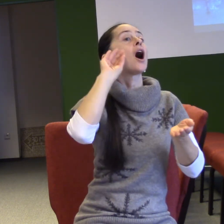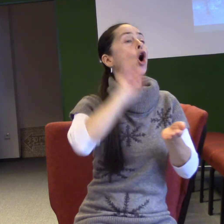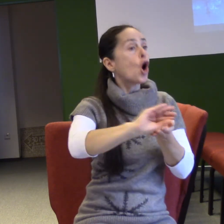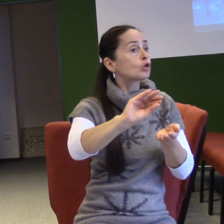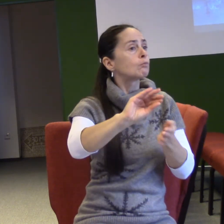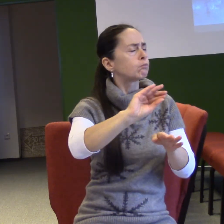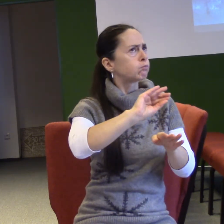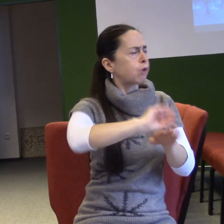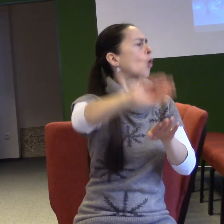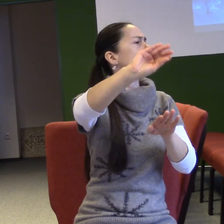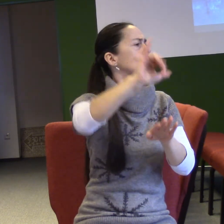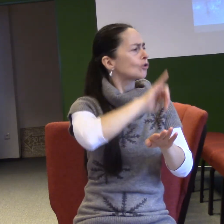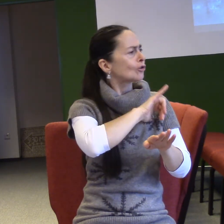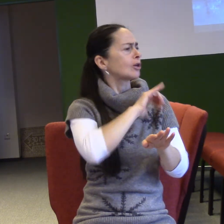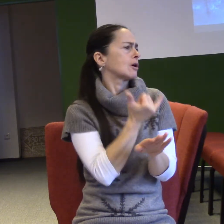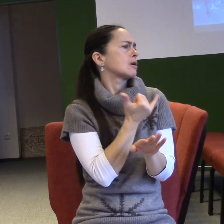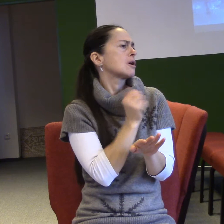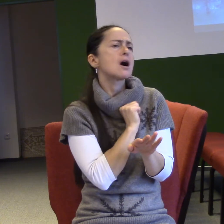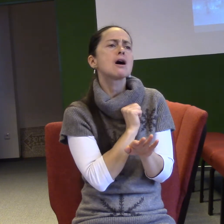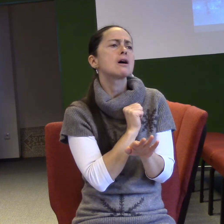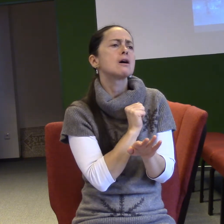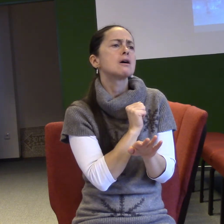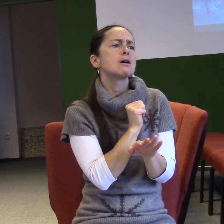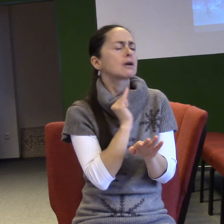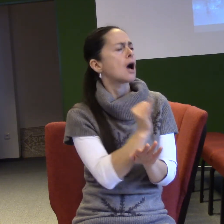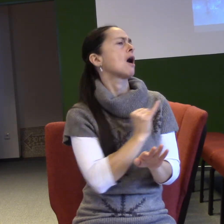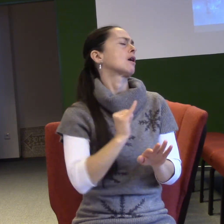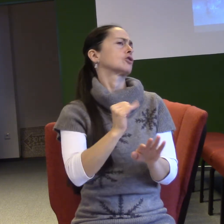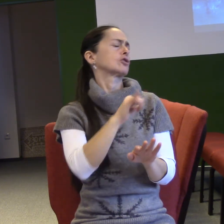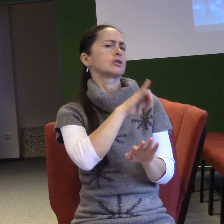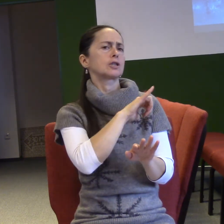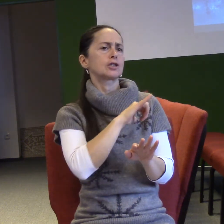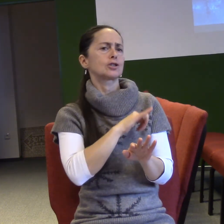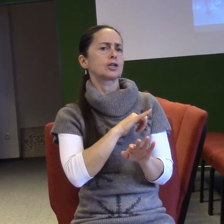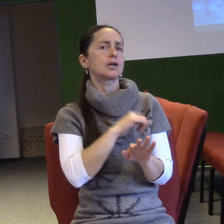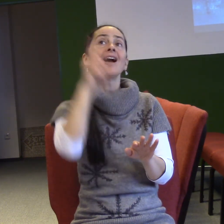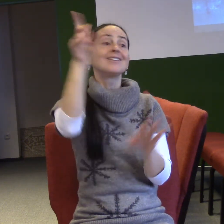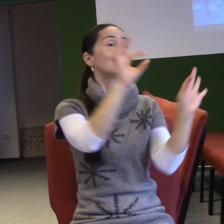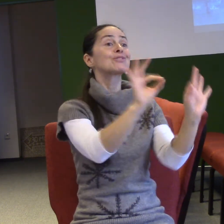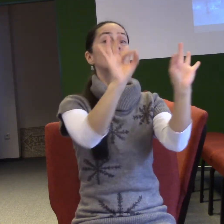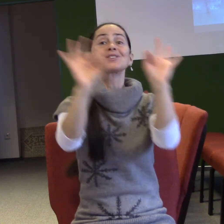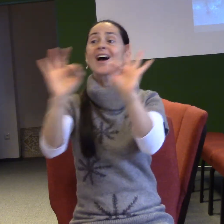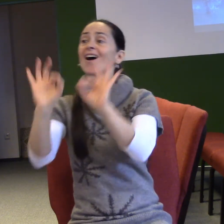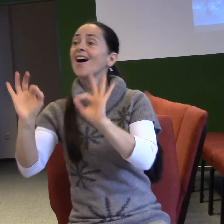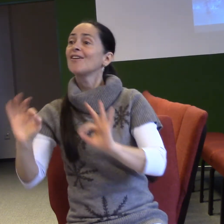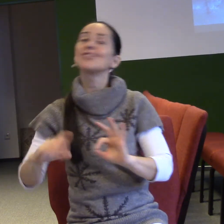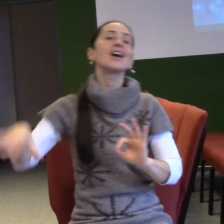Bůh, který naše srdce očistil a že jsi nás celá připravil, aby jsme mohli být boží synové a boží dcery. Já takže hrám